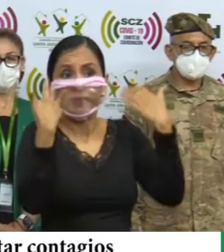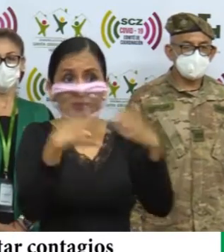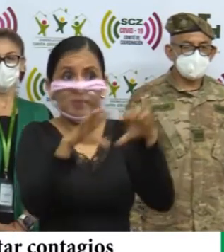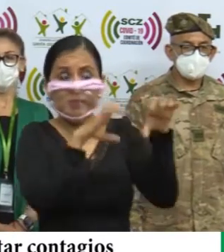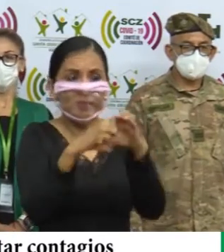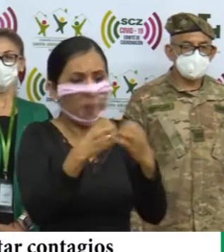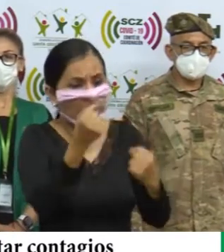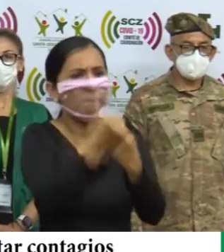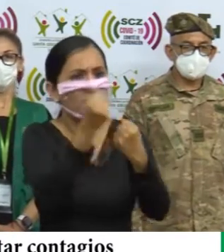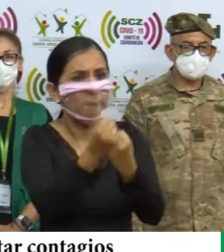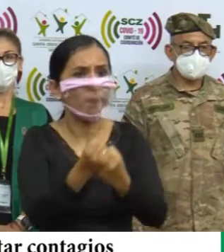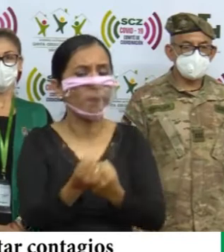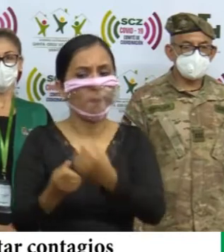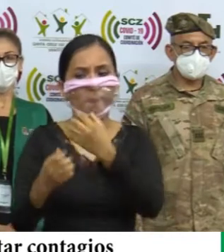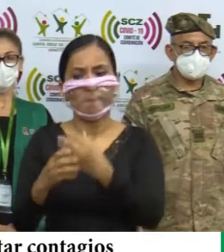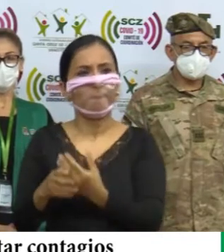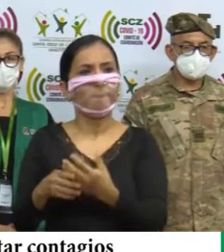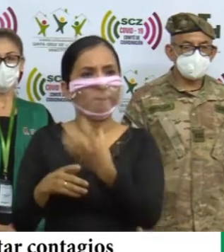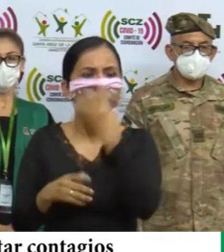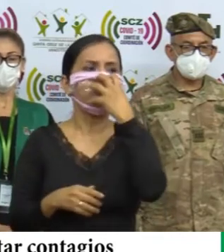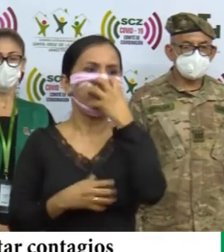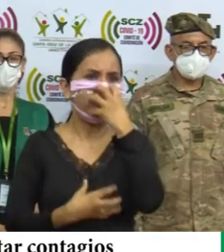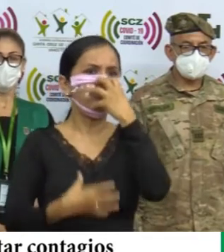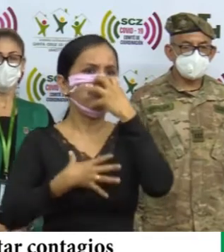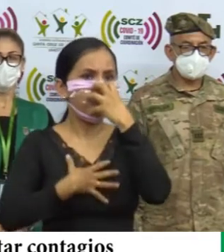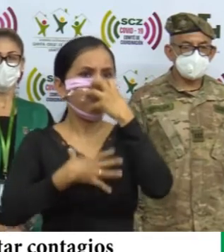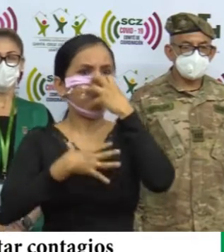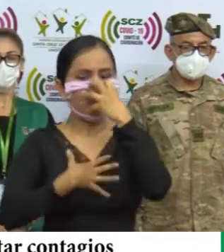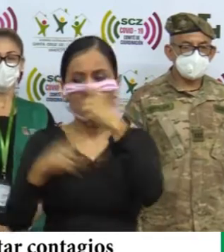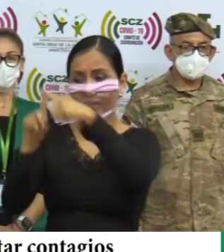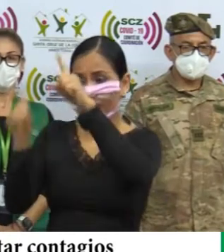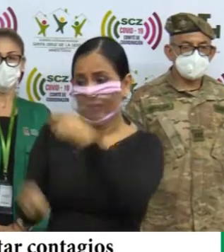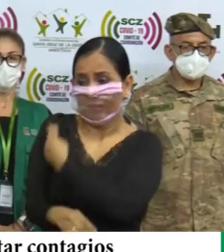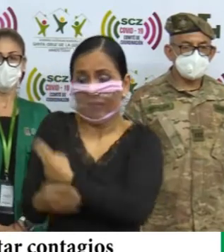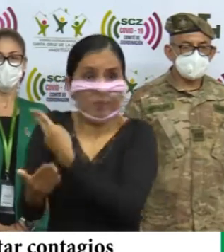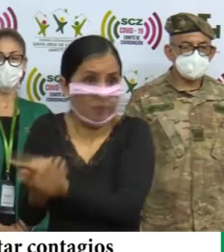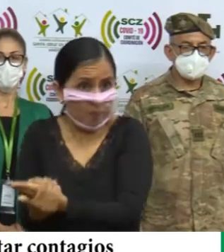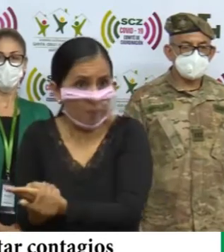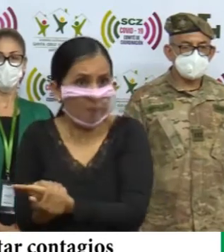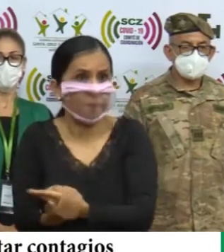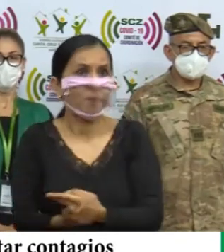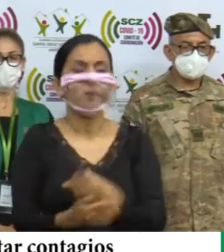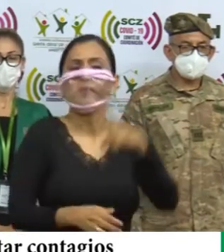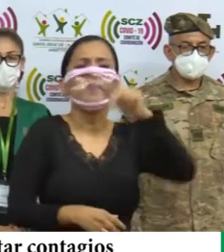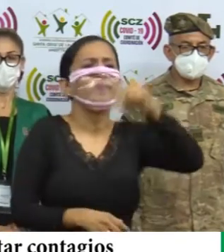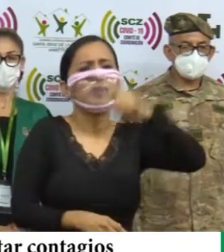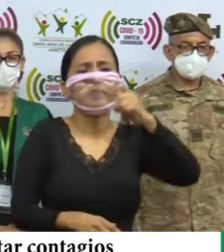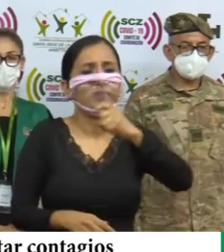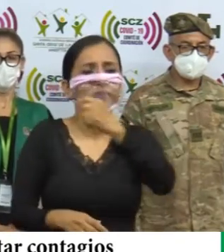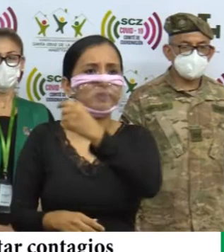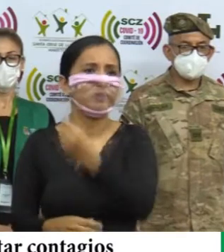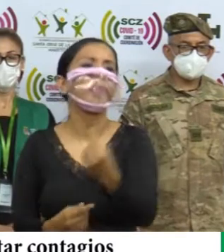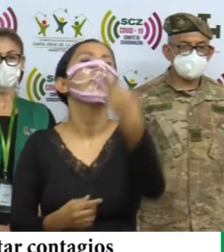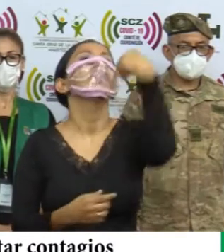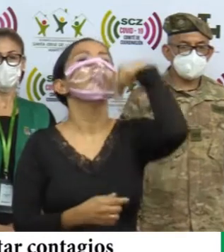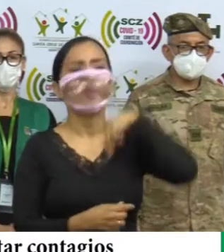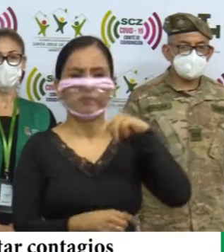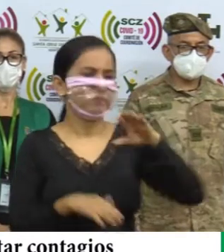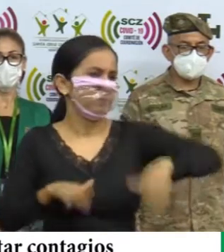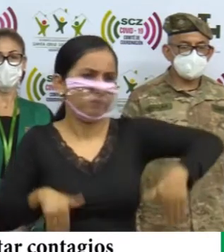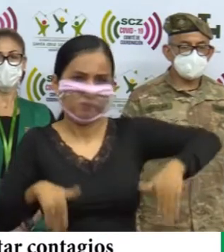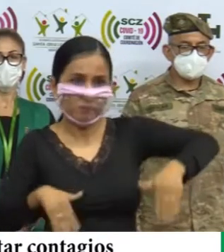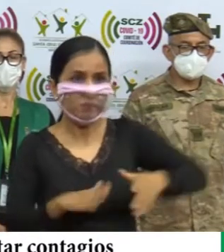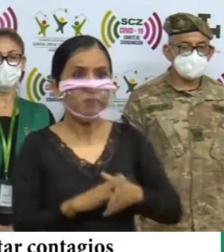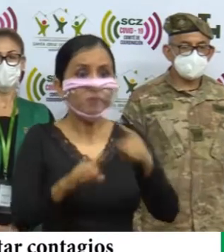apoyo respiratorio con máscara de oxígeno en terapia intensiva, no necesitó más bien ser intubado,